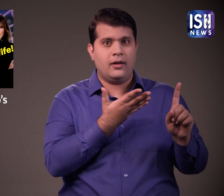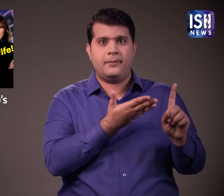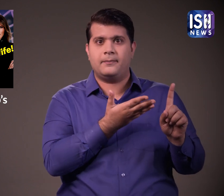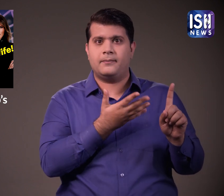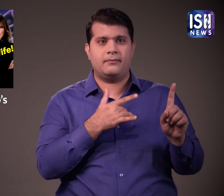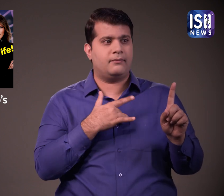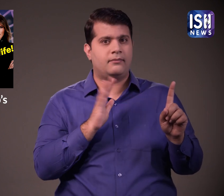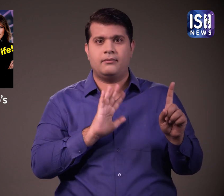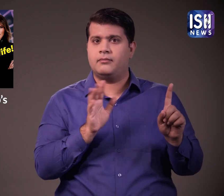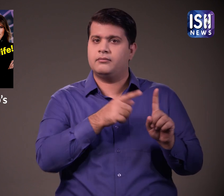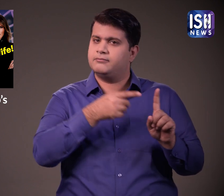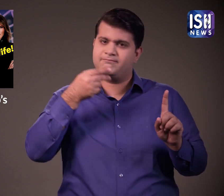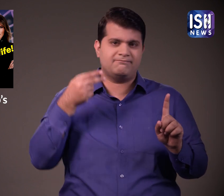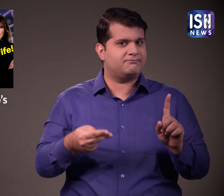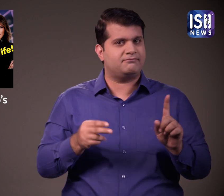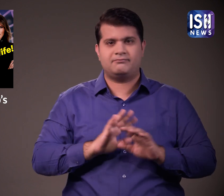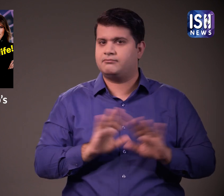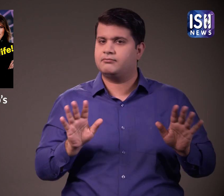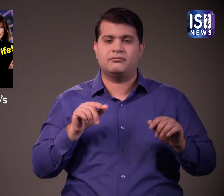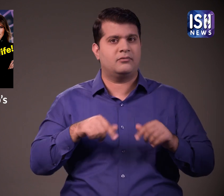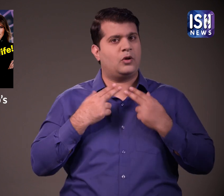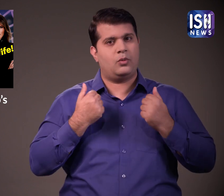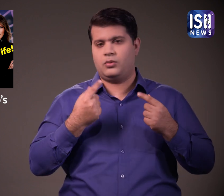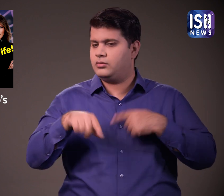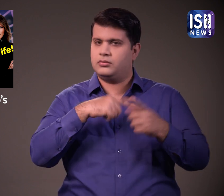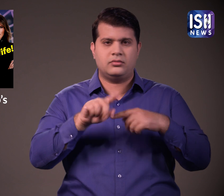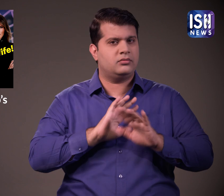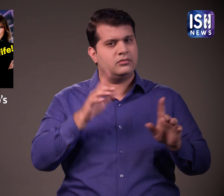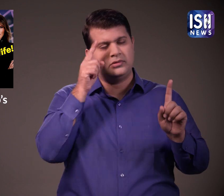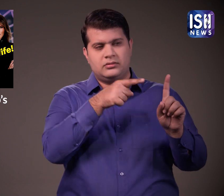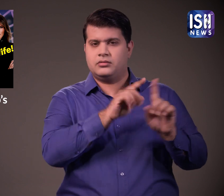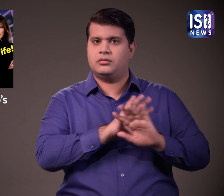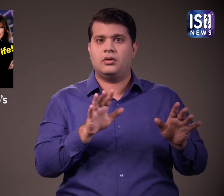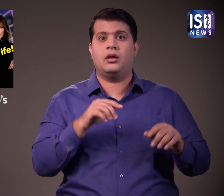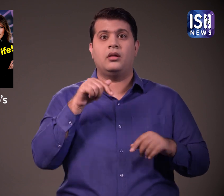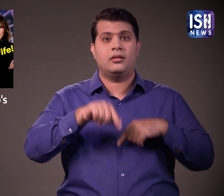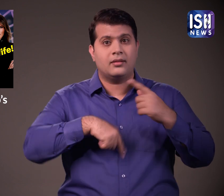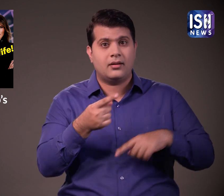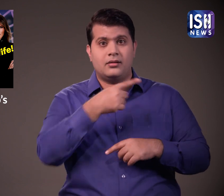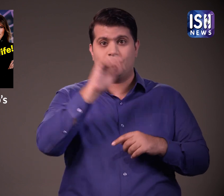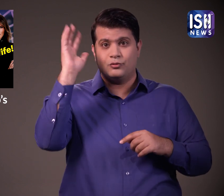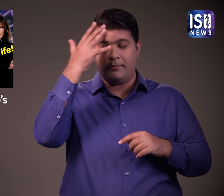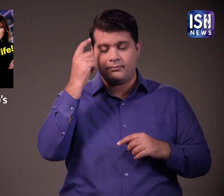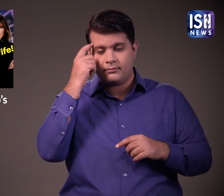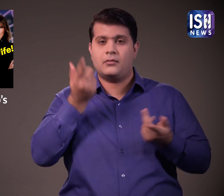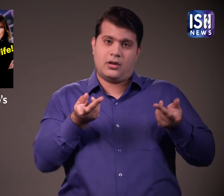है ट्रम्प पर आधिकारिक तौर पर आरोप लगाया गया है स्टॉर्मी डैनियल्स विवाद के बीच